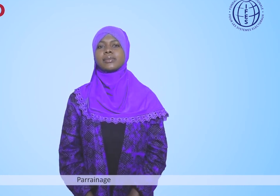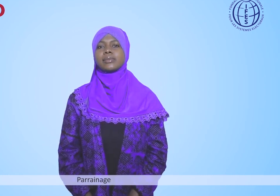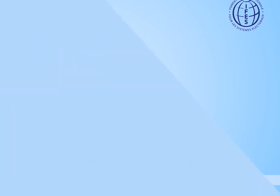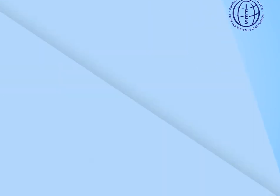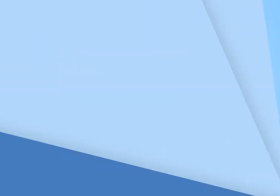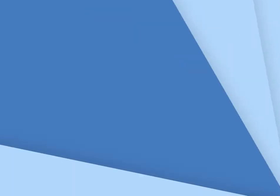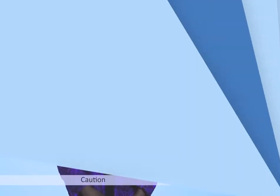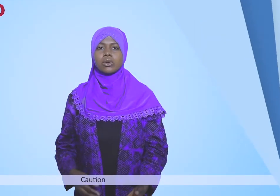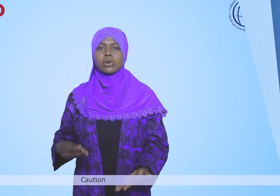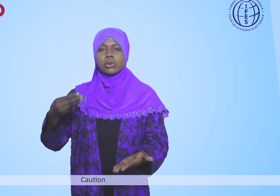Caution